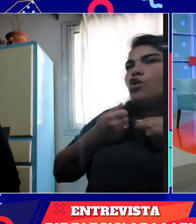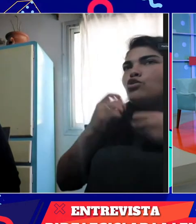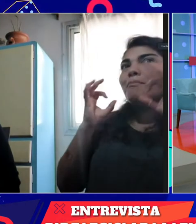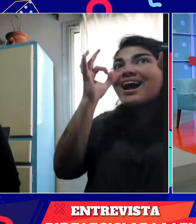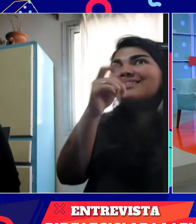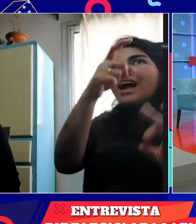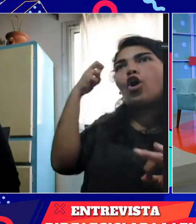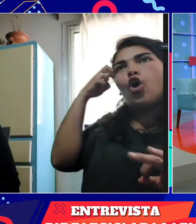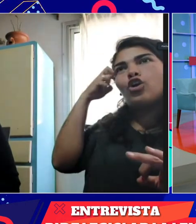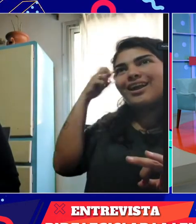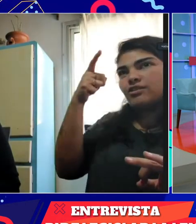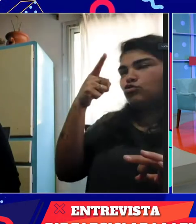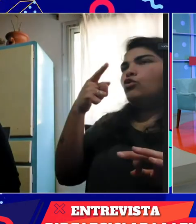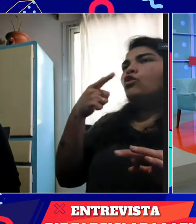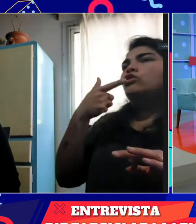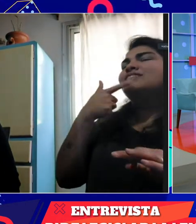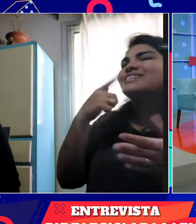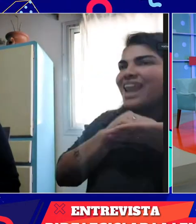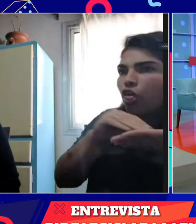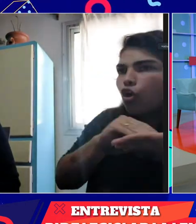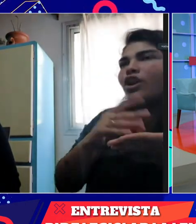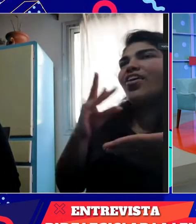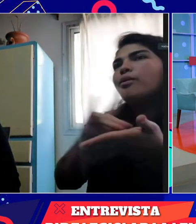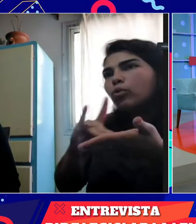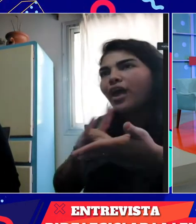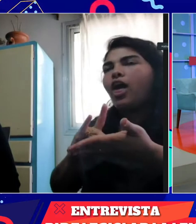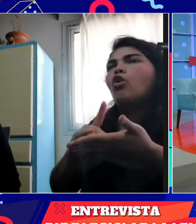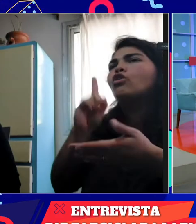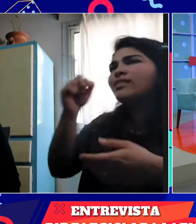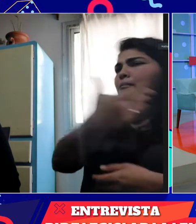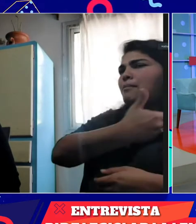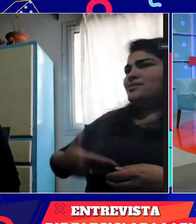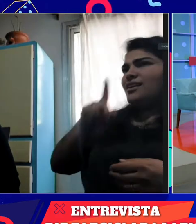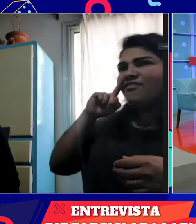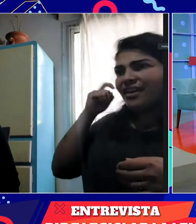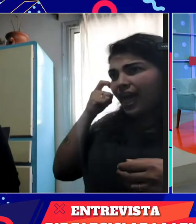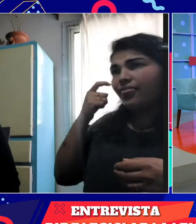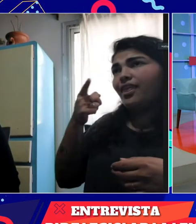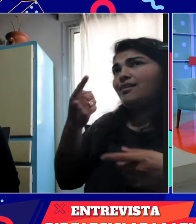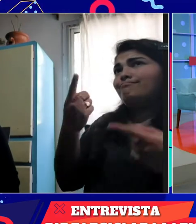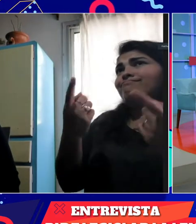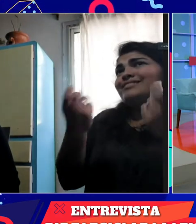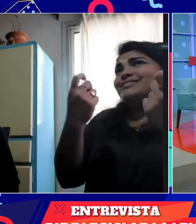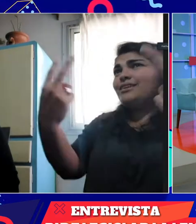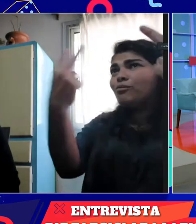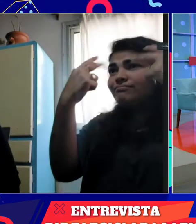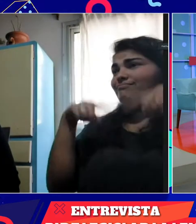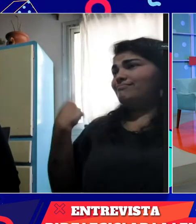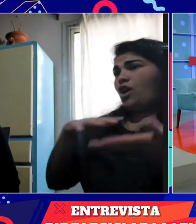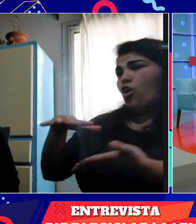Necesitamos que todos nos apoyen para que podamos llegar al Congreso, en Senado de Diputados, que todos vean